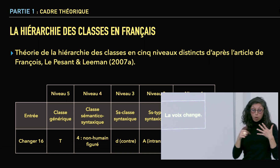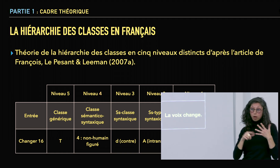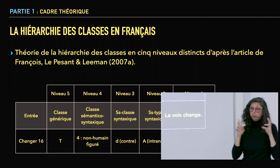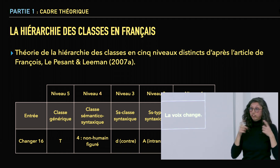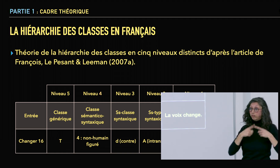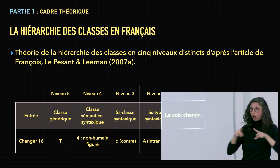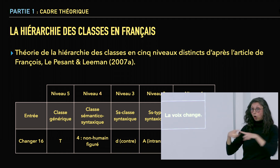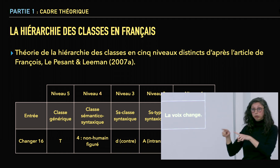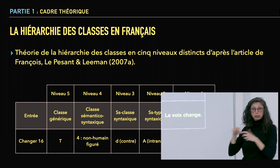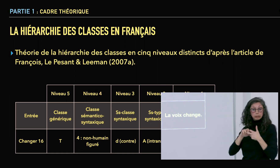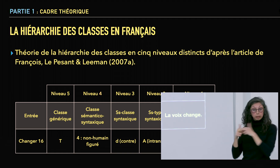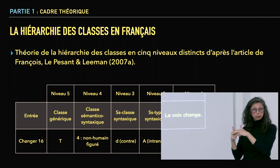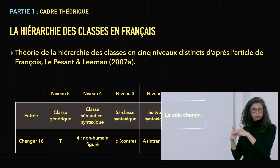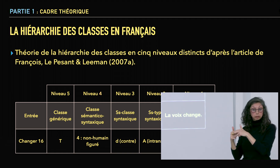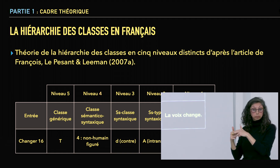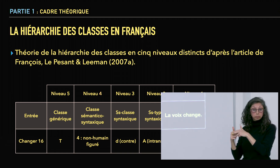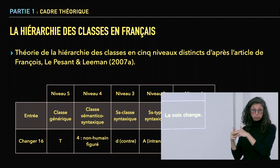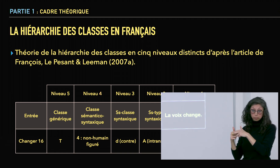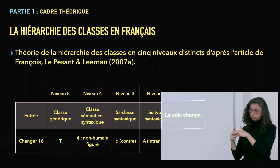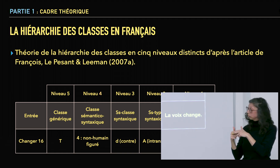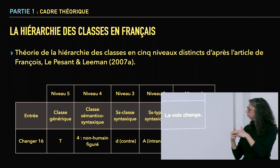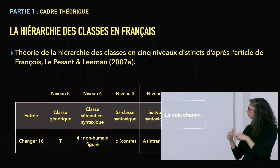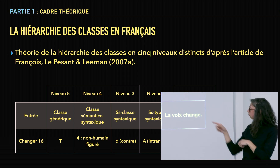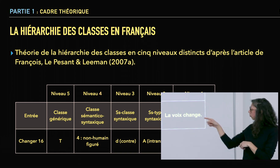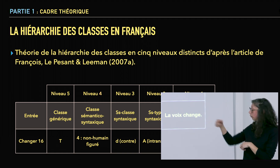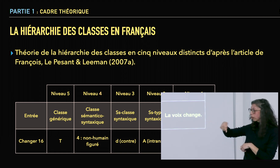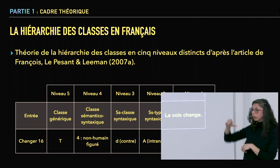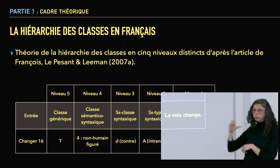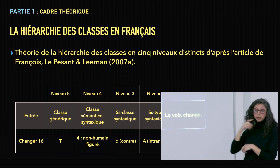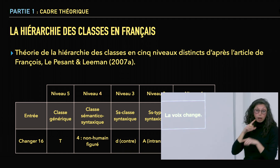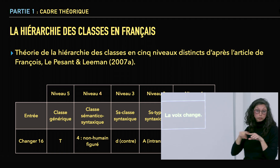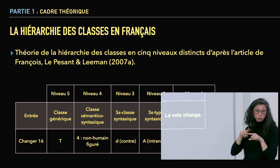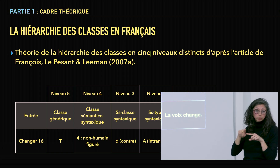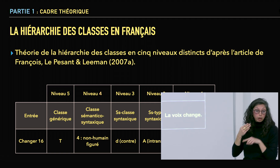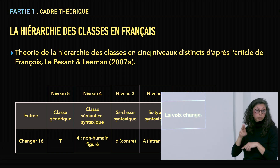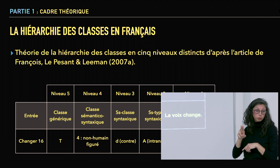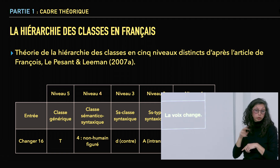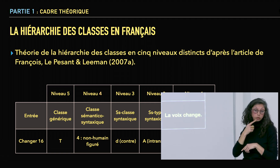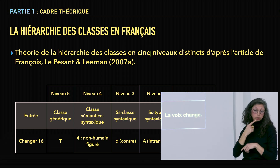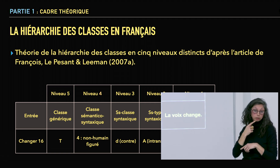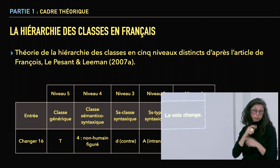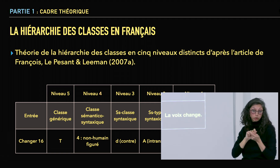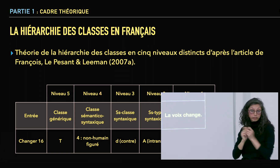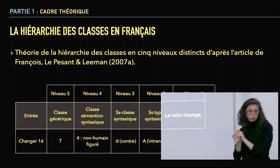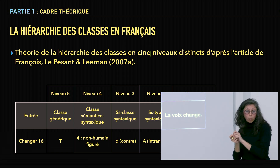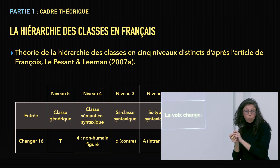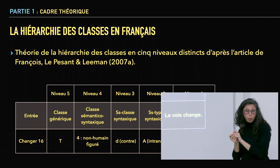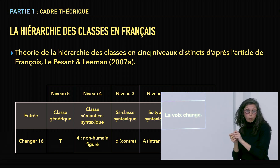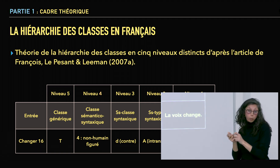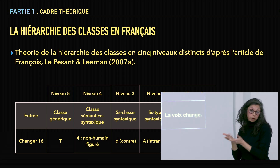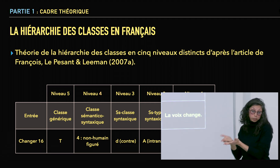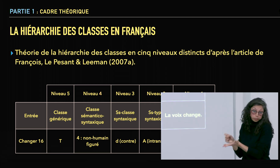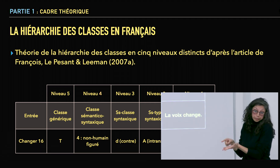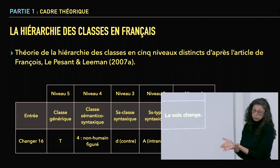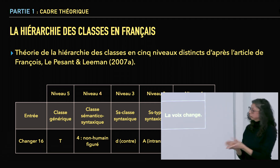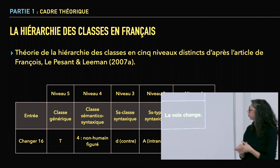Et le dernier niveau, finalement, expose les variantes syntaxiques. Donc QC veut dire qu'il y